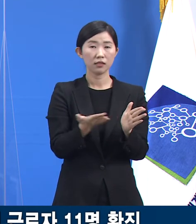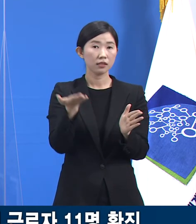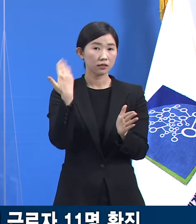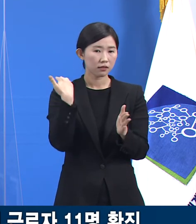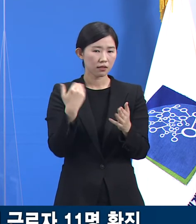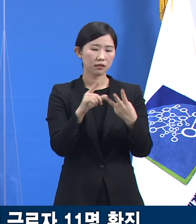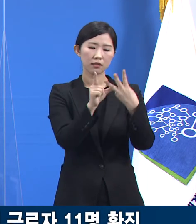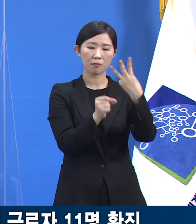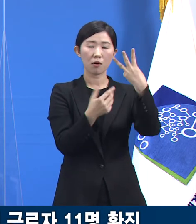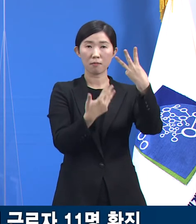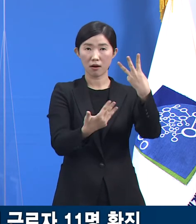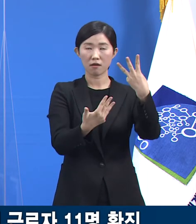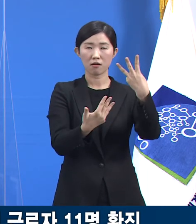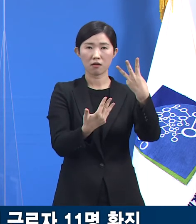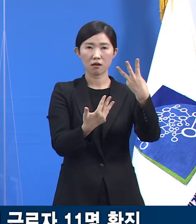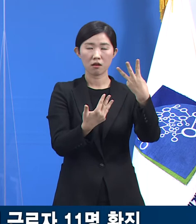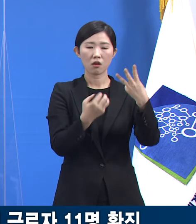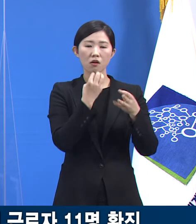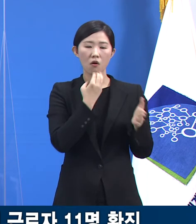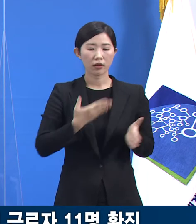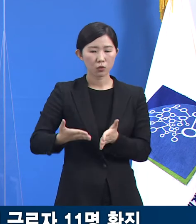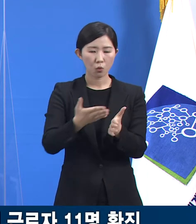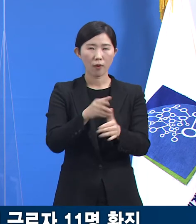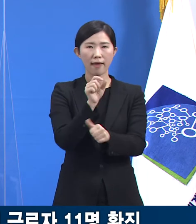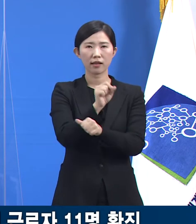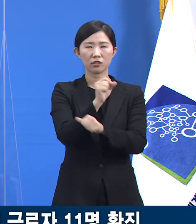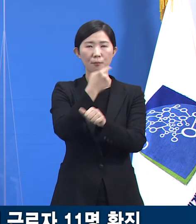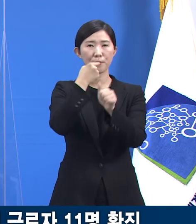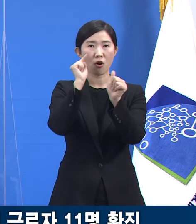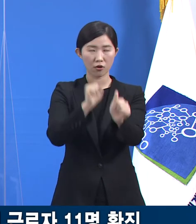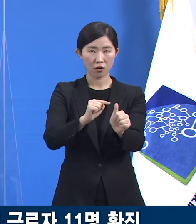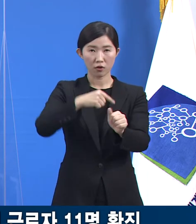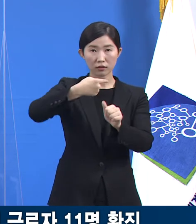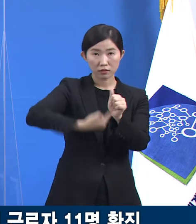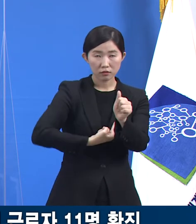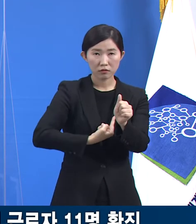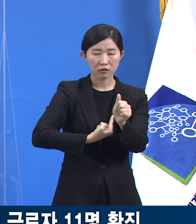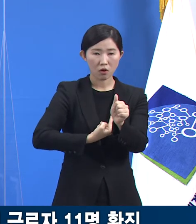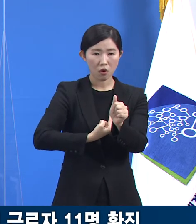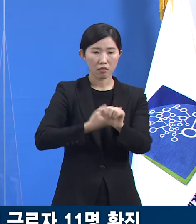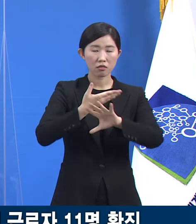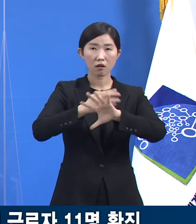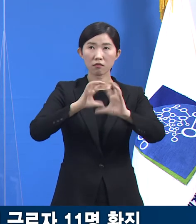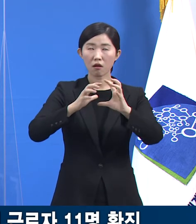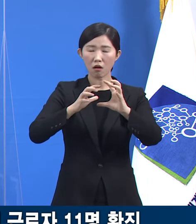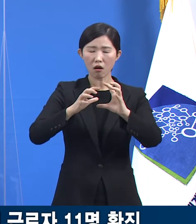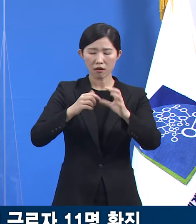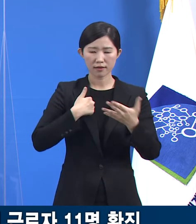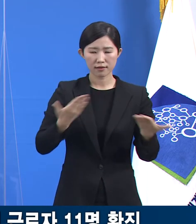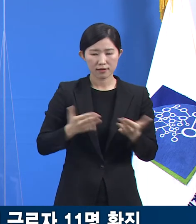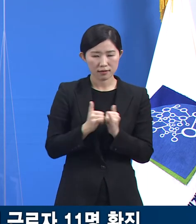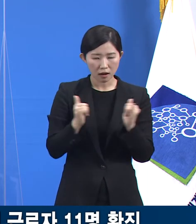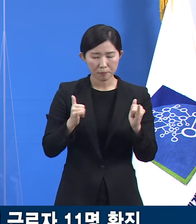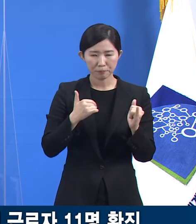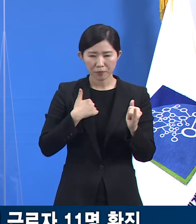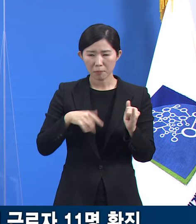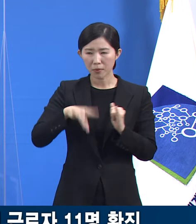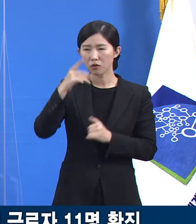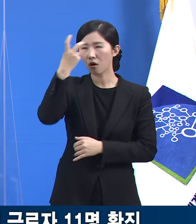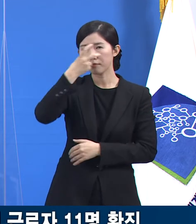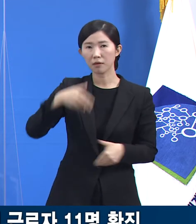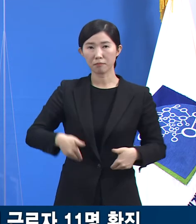8일 도해의 행정명령에 따른 외국인 근로자 대상 선제검사를 받았던 외국인 직원 5명이